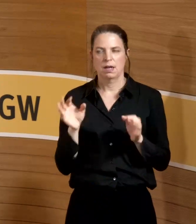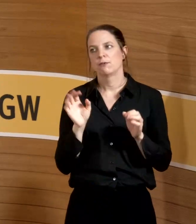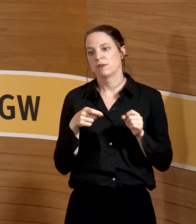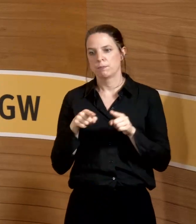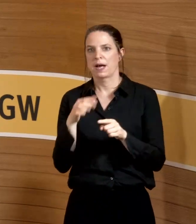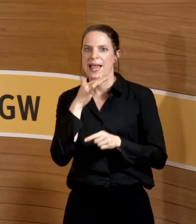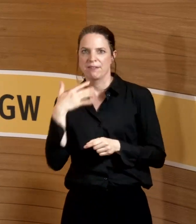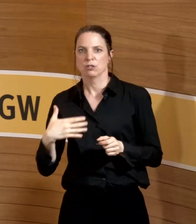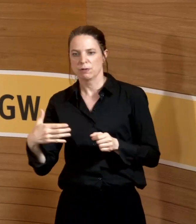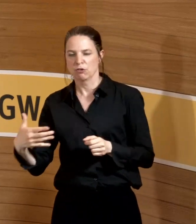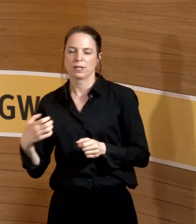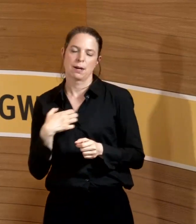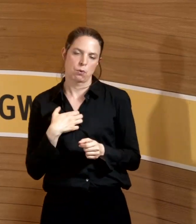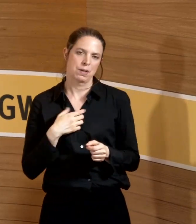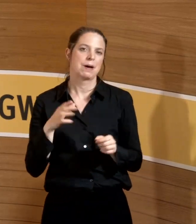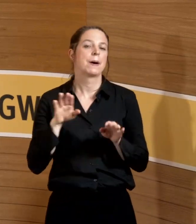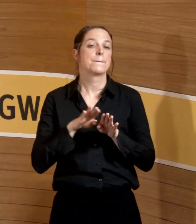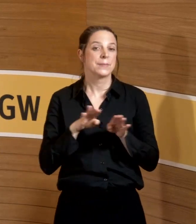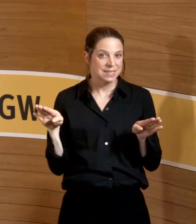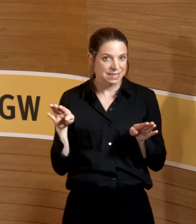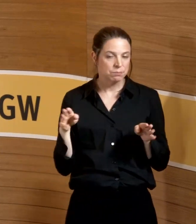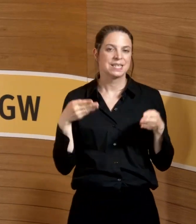sind, die Schwangeren auf Intensiv belassen.